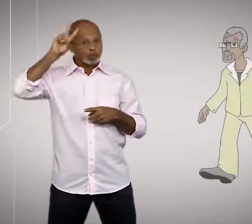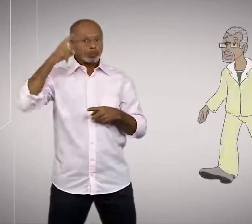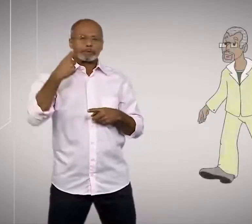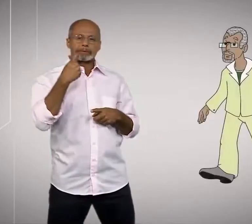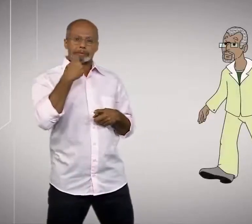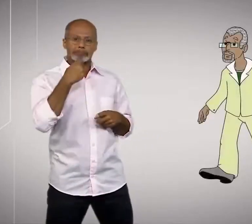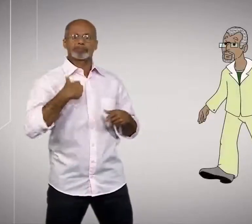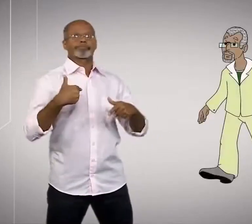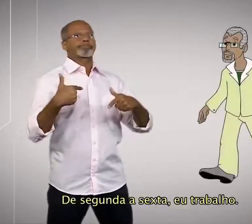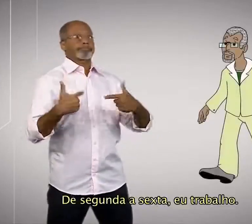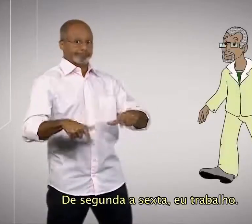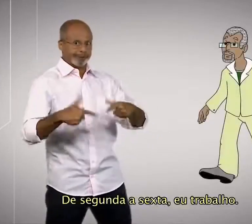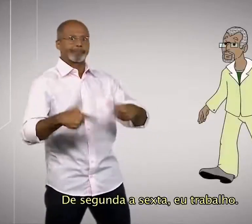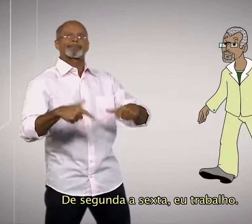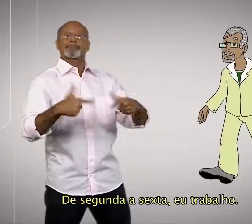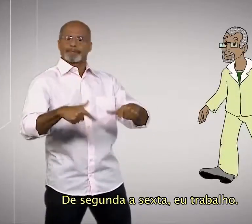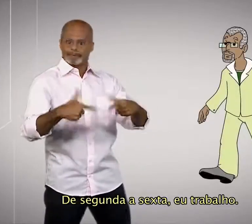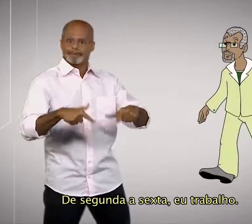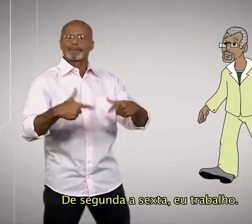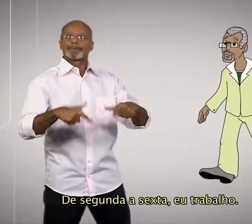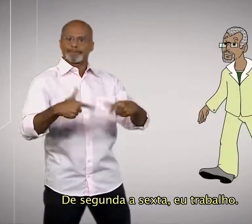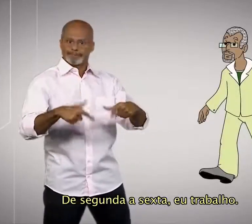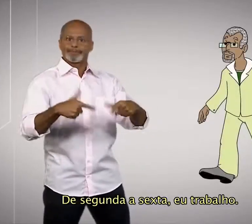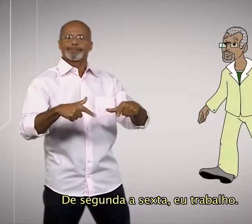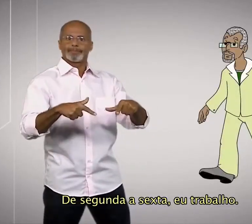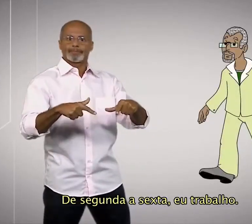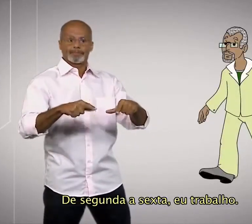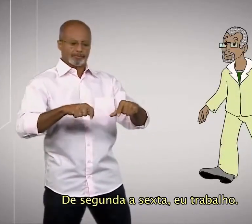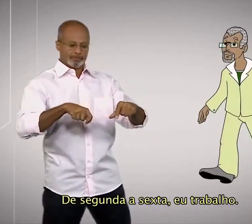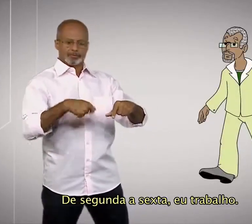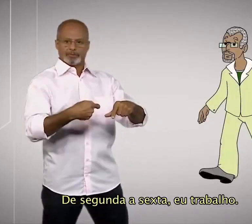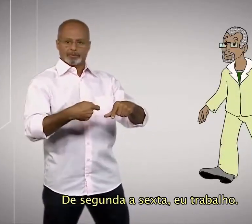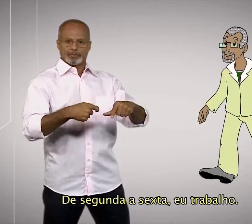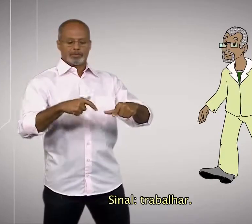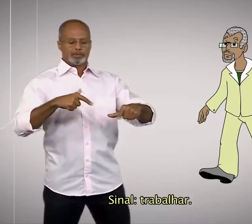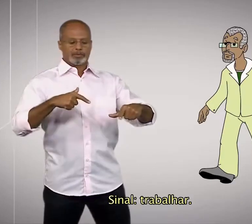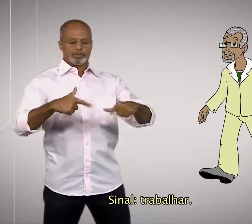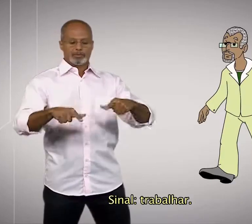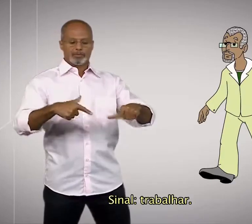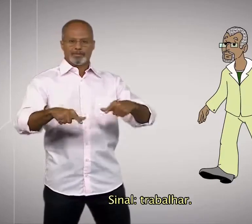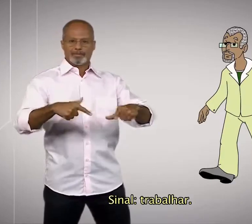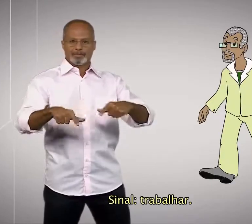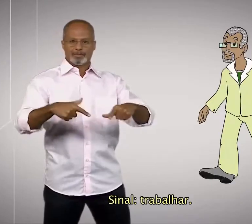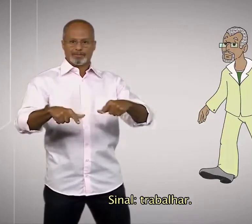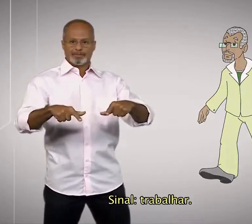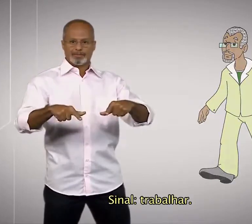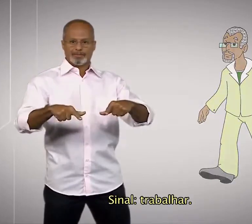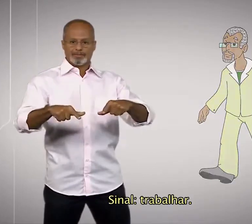De segunda a sexta, eu trabalho. Sinal, trabalhar.